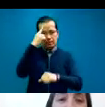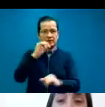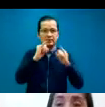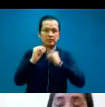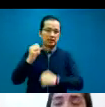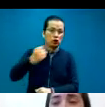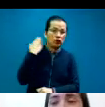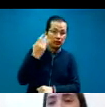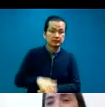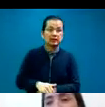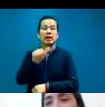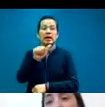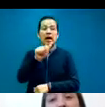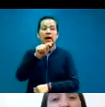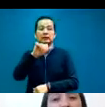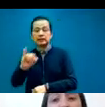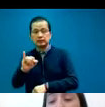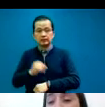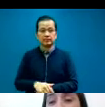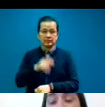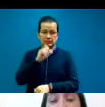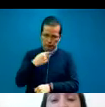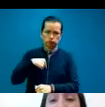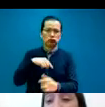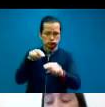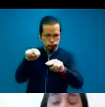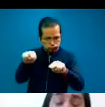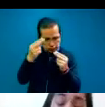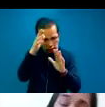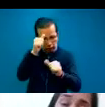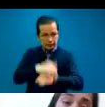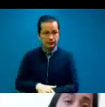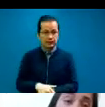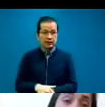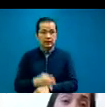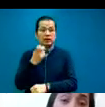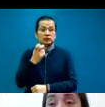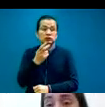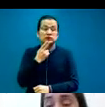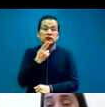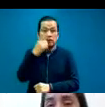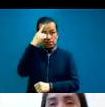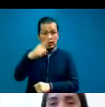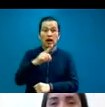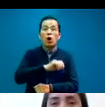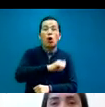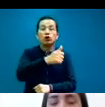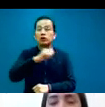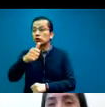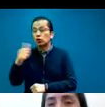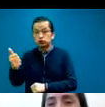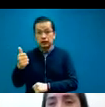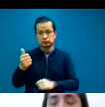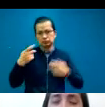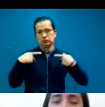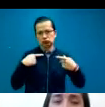con ATI, eso nos lleva a vincularnos con otros colegas de otras